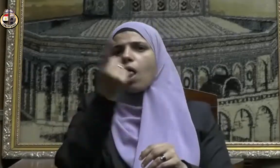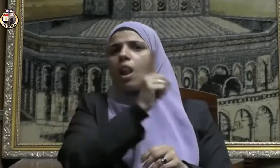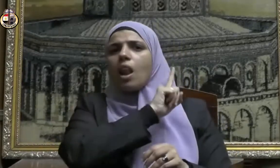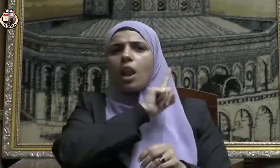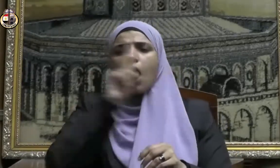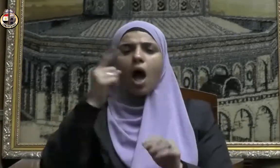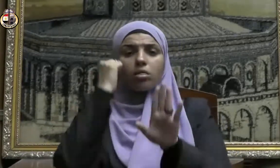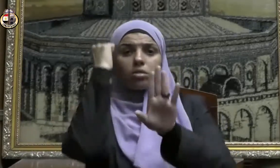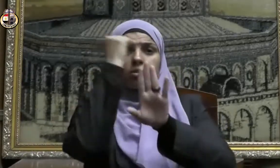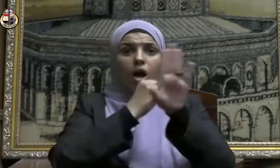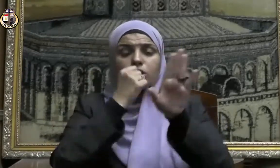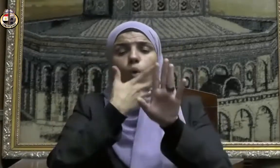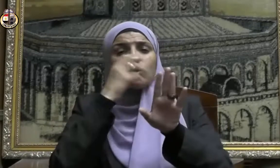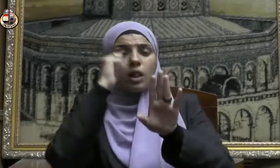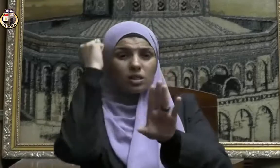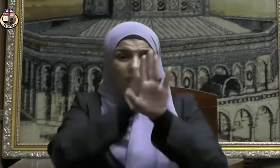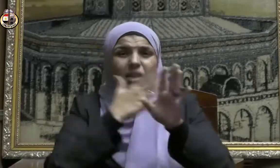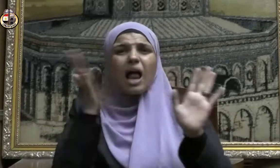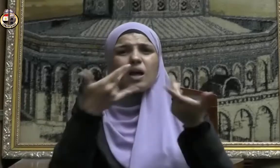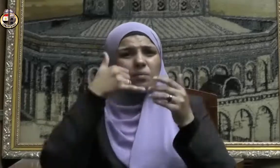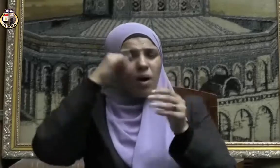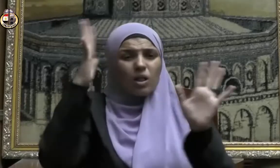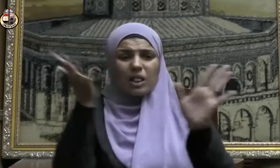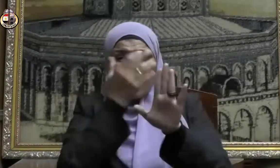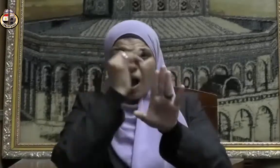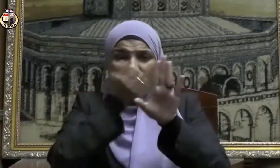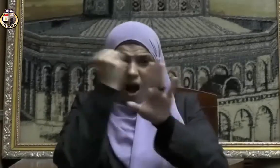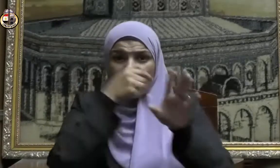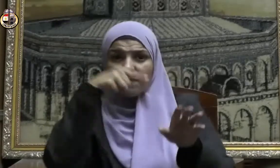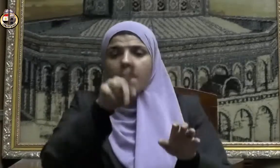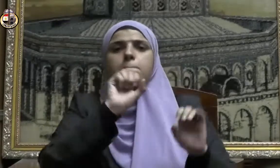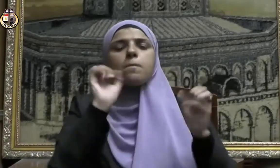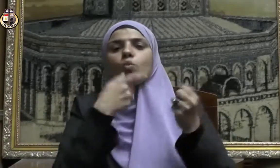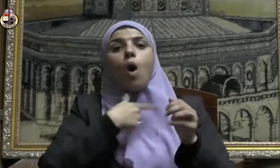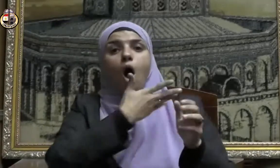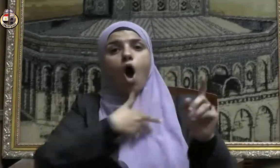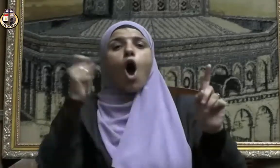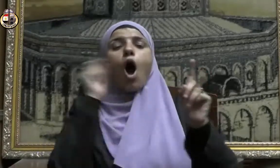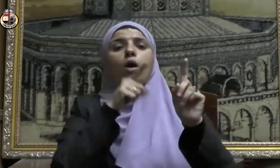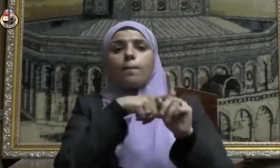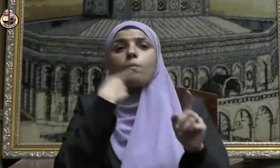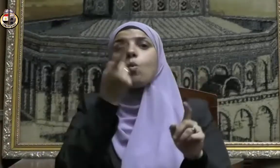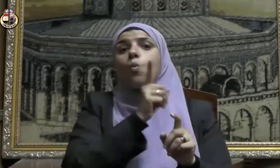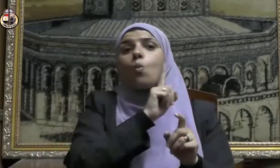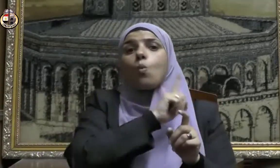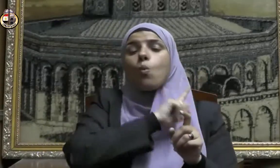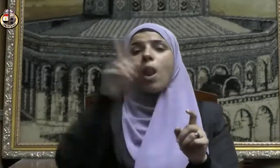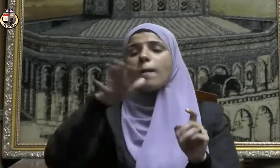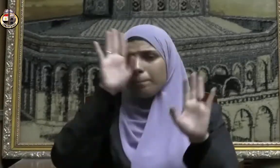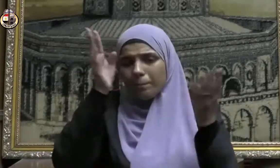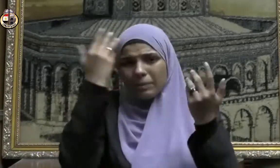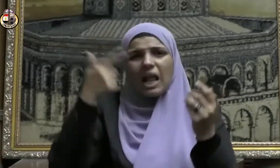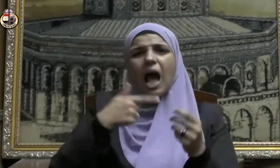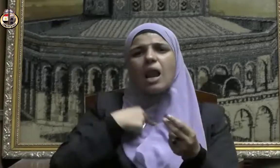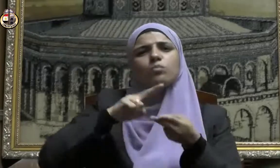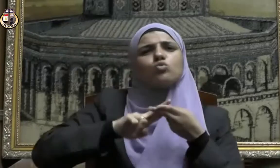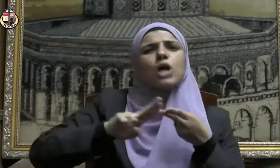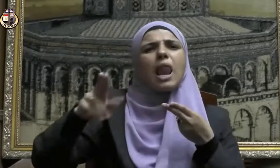تقتلوا الصيد وأنتم حرم ولا تقتصر المسالمة على الإنسان